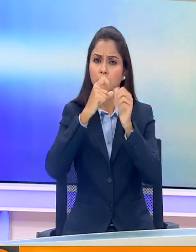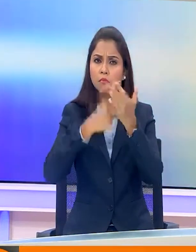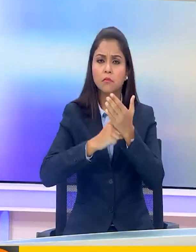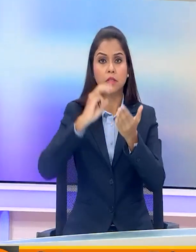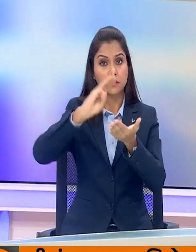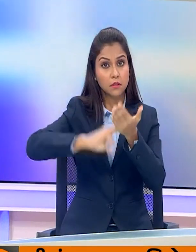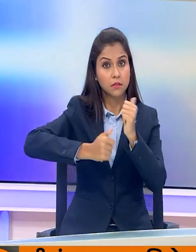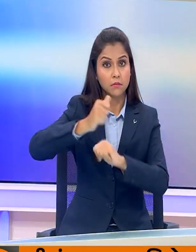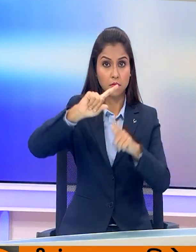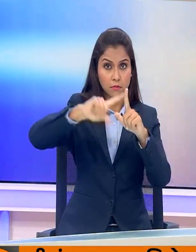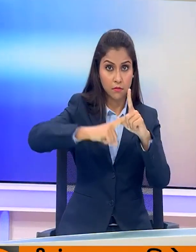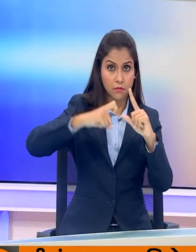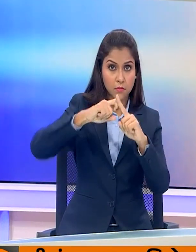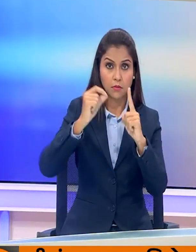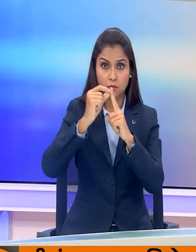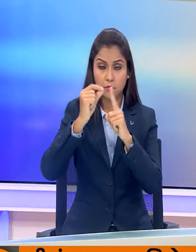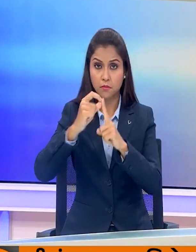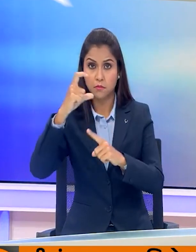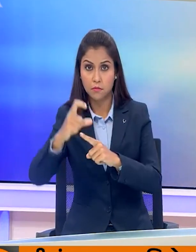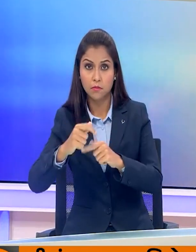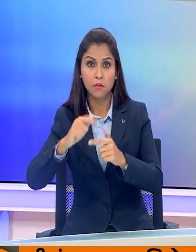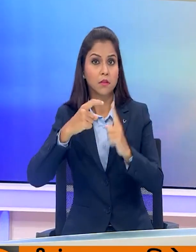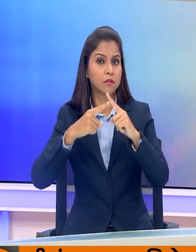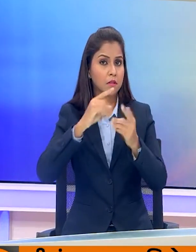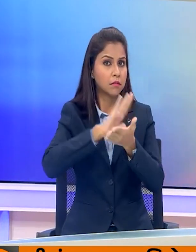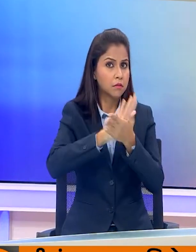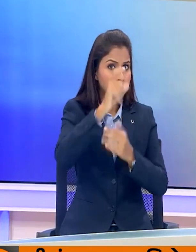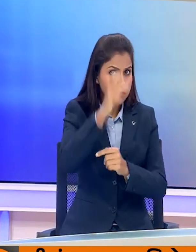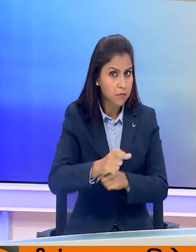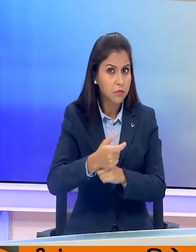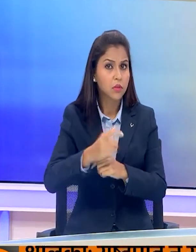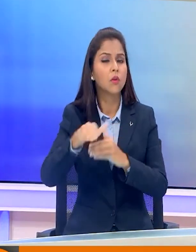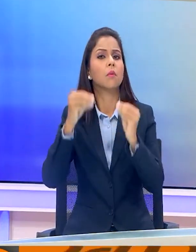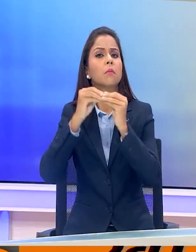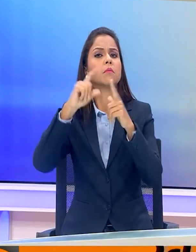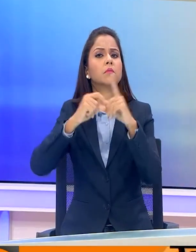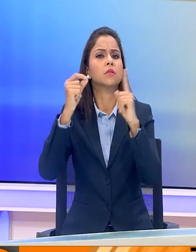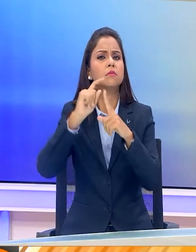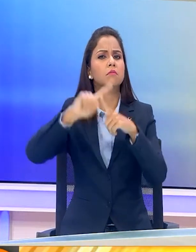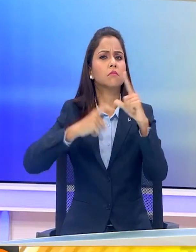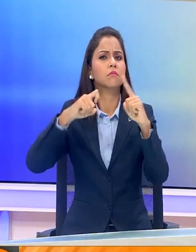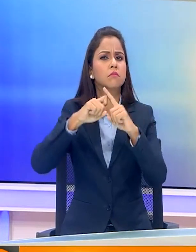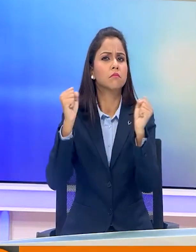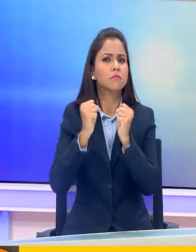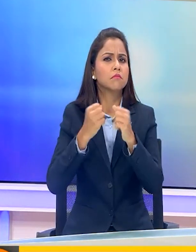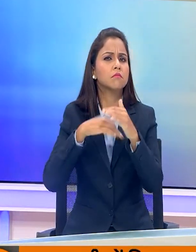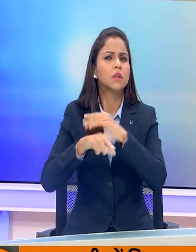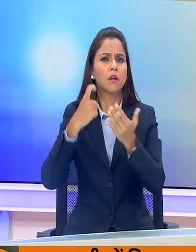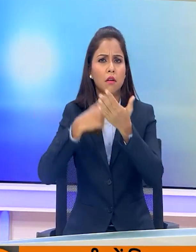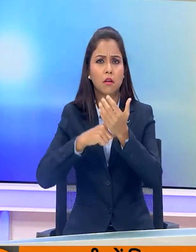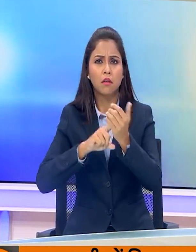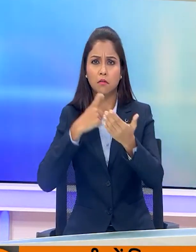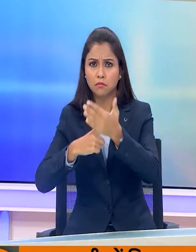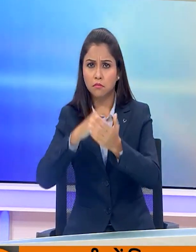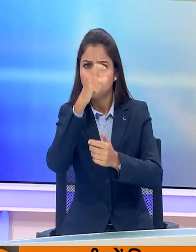जे के PCC अध्याक्ष तारिक हामिद कर्रा और BJP जम्मू कश्मीर प्रमुक रवींदर